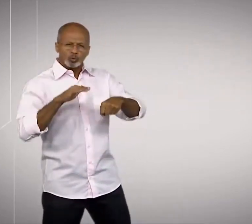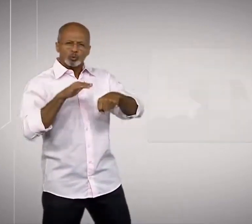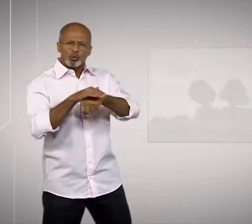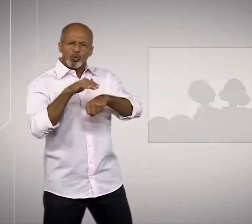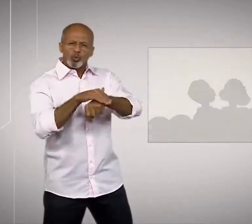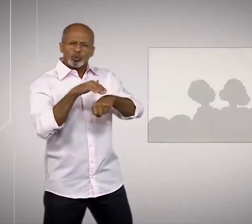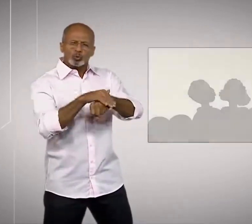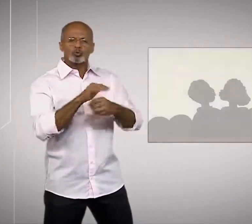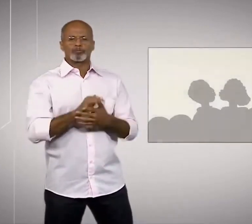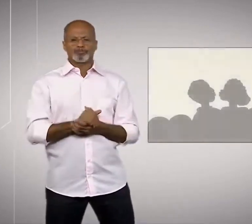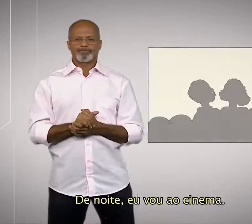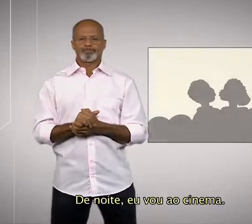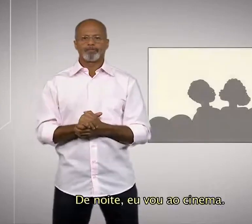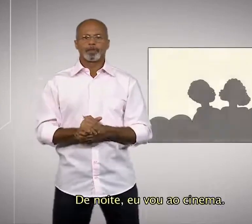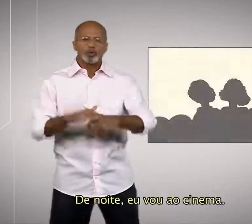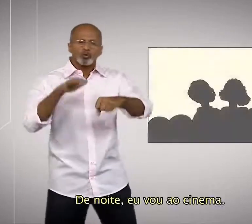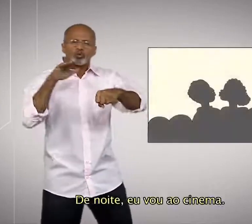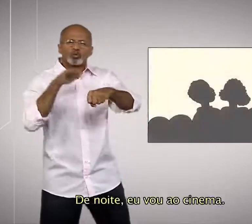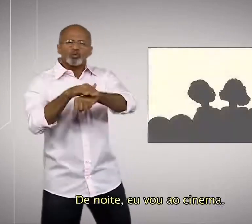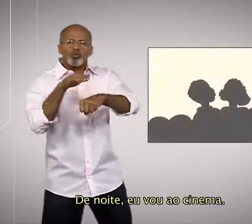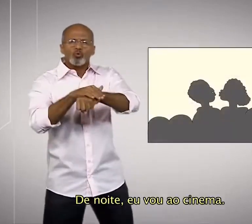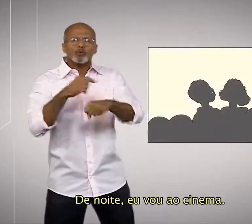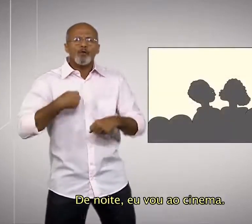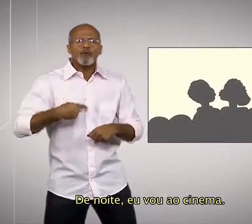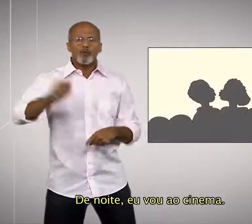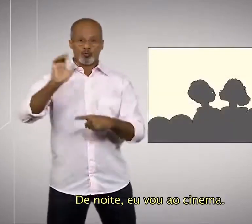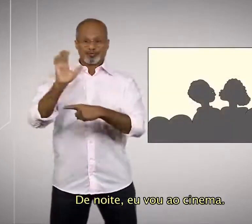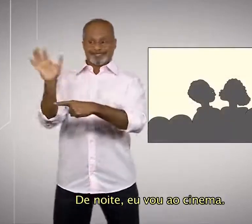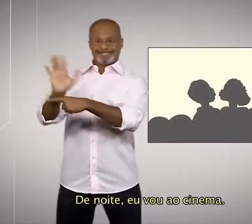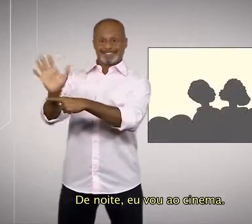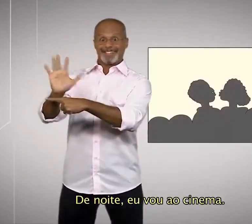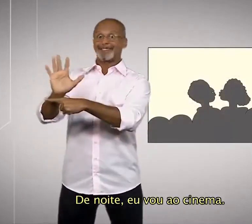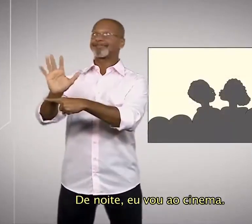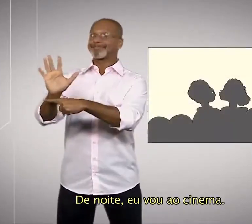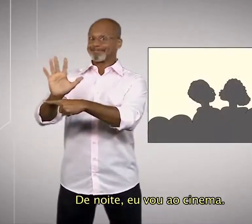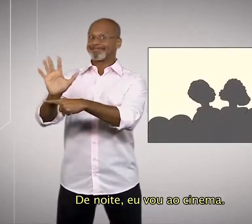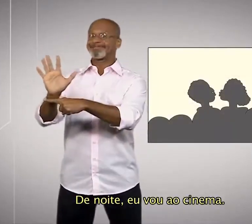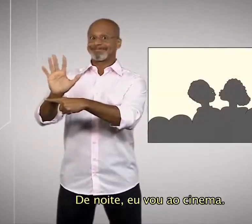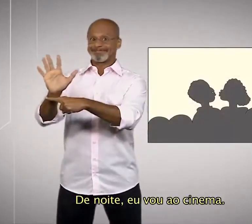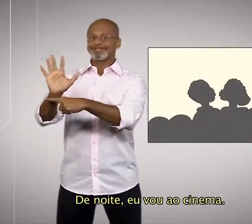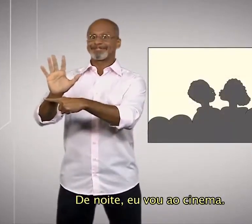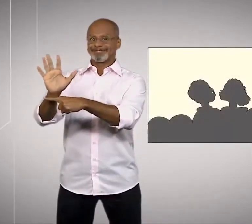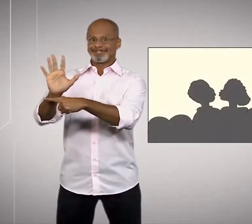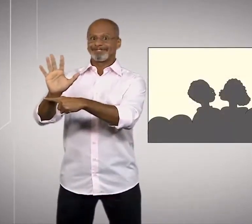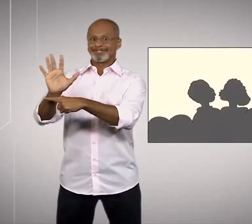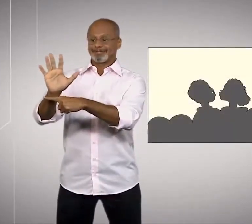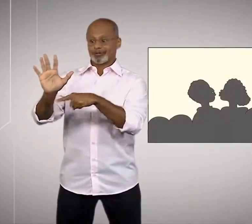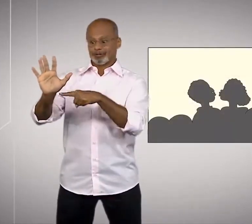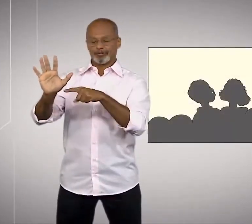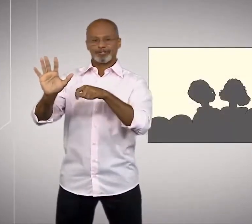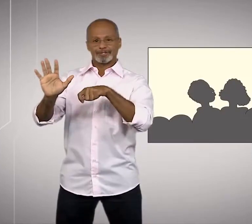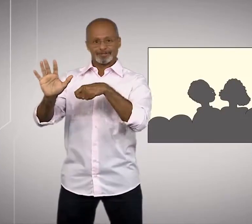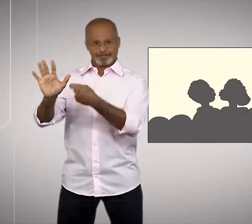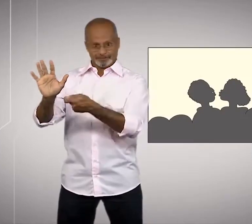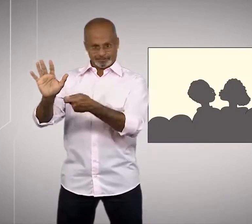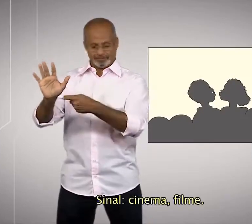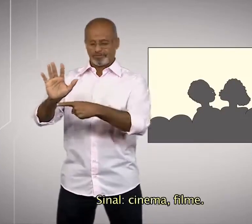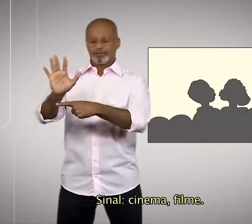De noite, eu vou ao cinema. Sinal,